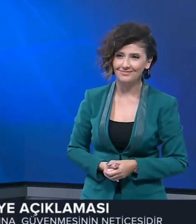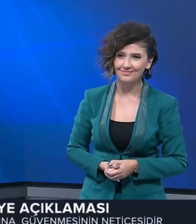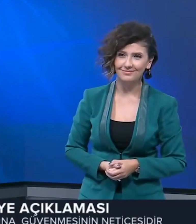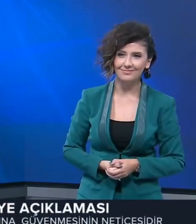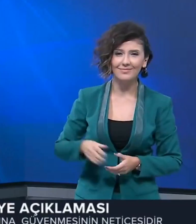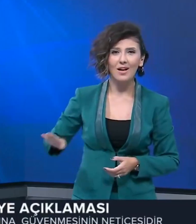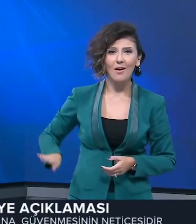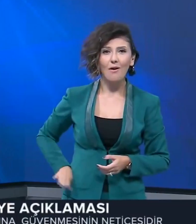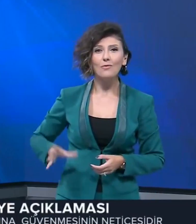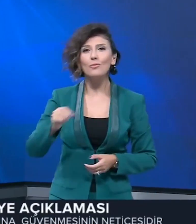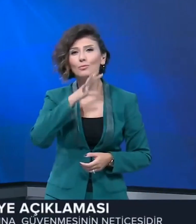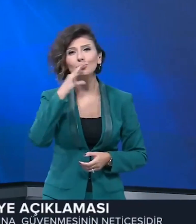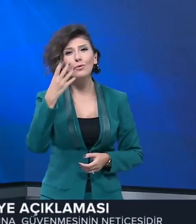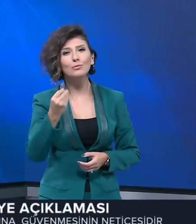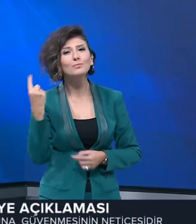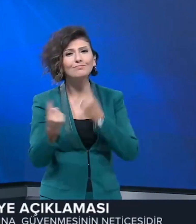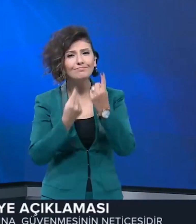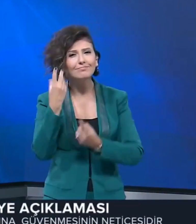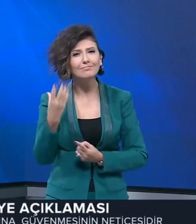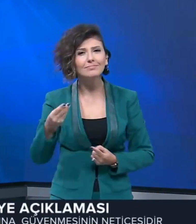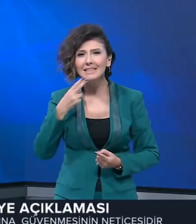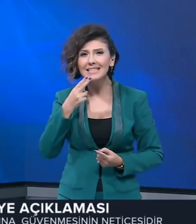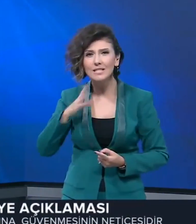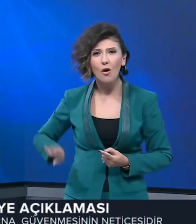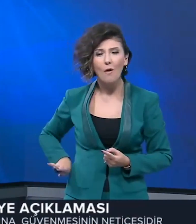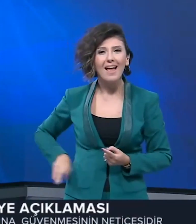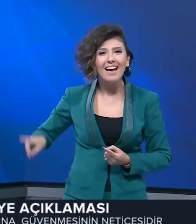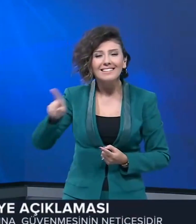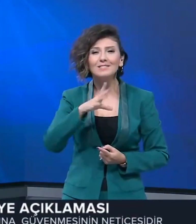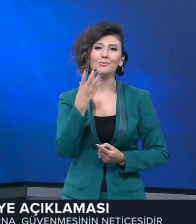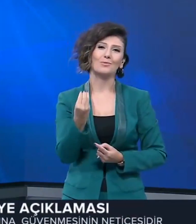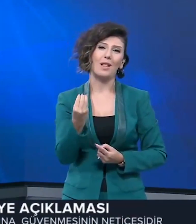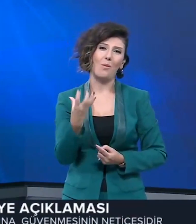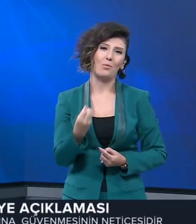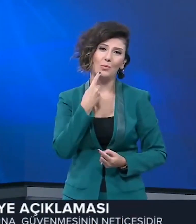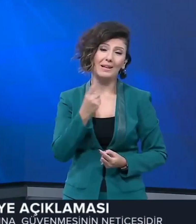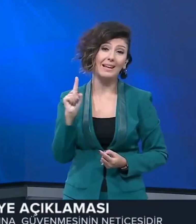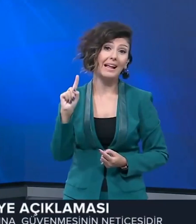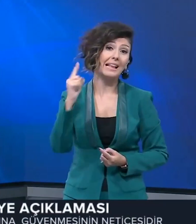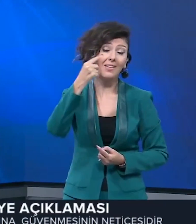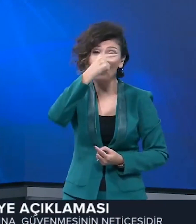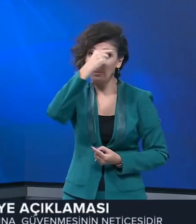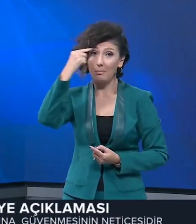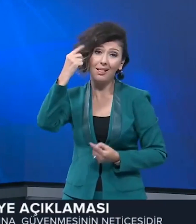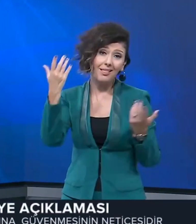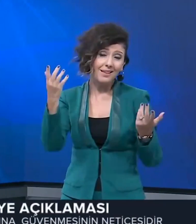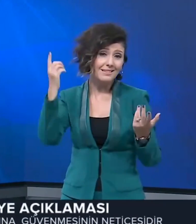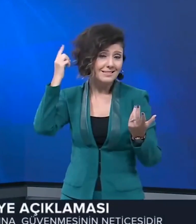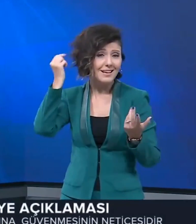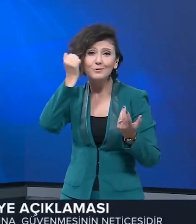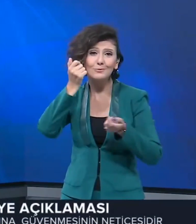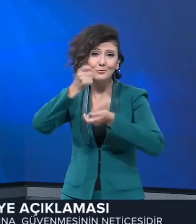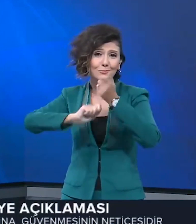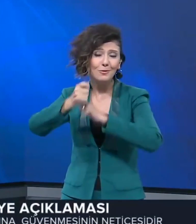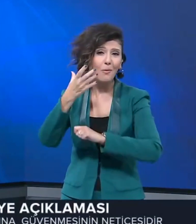Öğrencilerimiz çok mutlu oldu. Çok güzel bir etkinlik oldu. Özellikle kız öğrencilerimiz açısından çok güzel oldu. İlk defa belki saçlarını